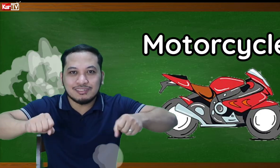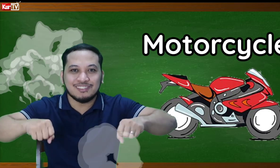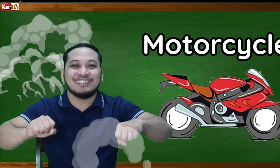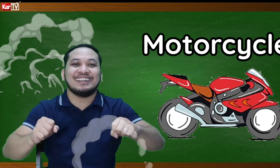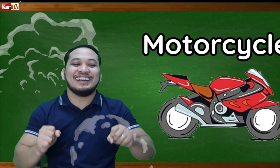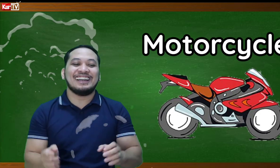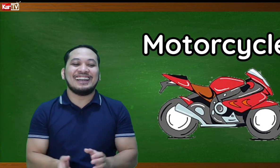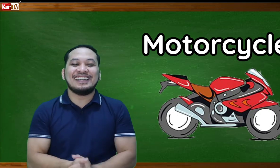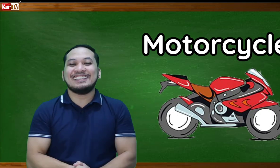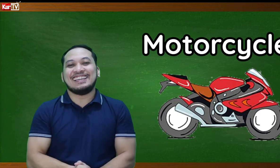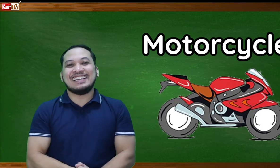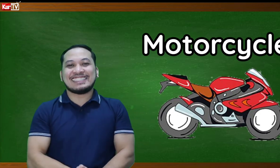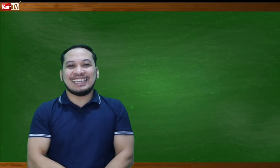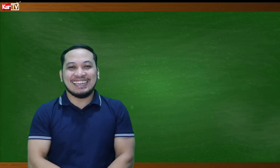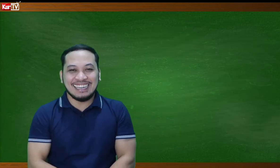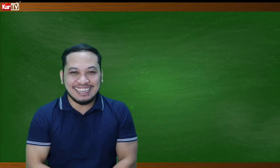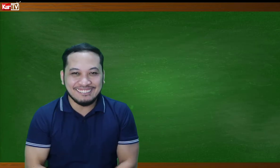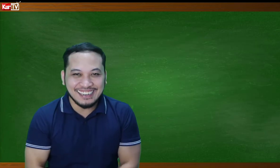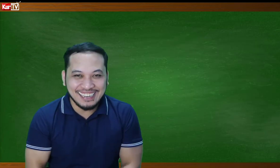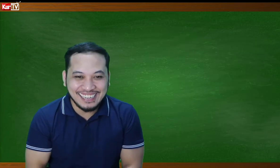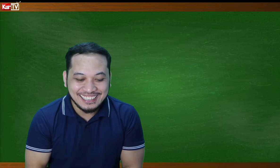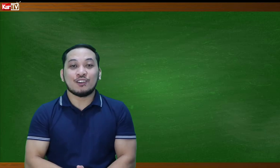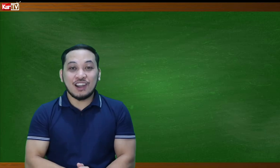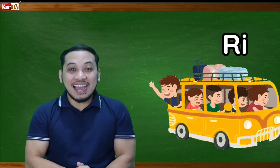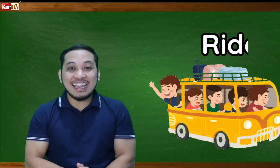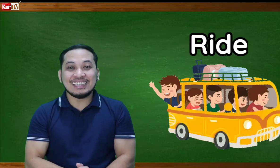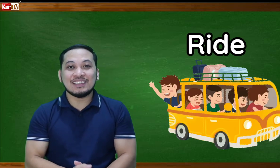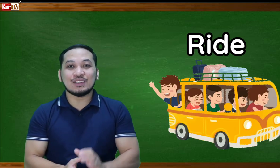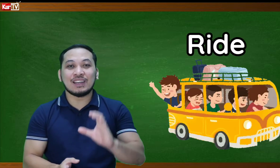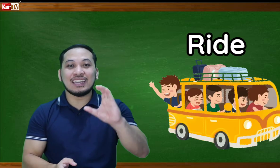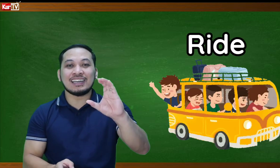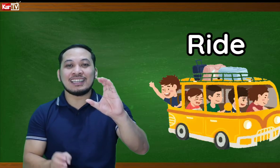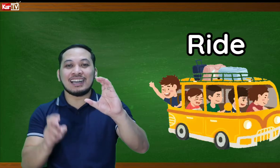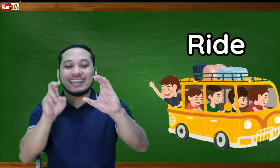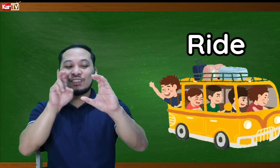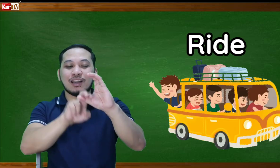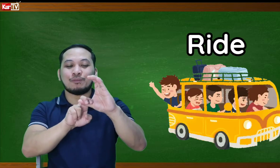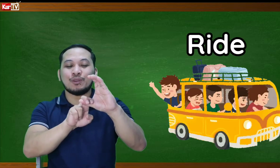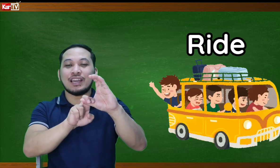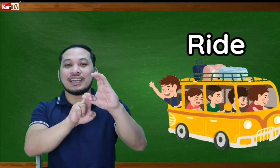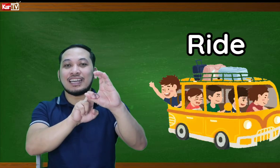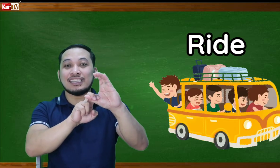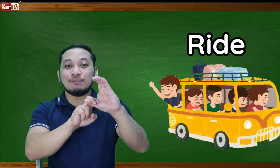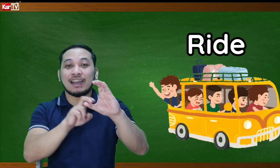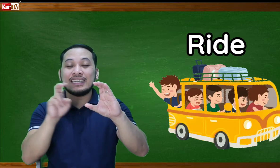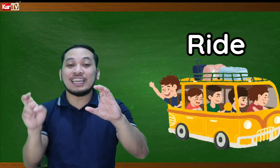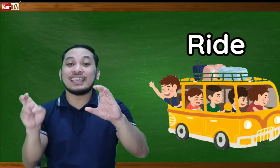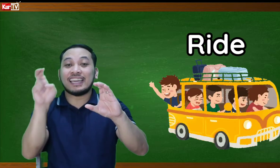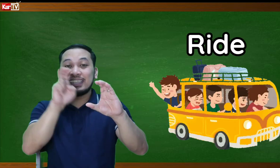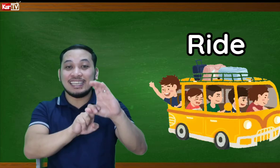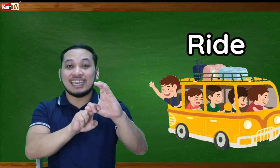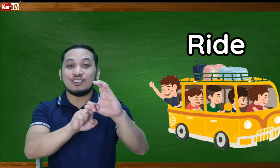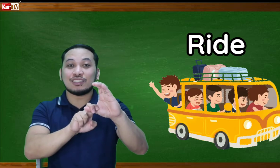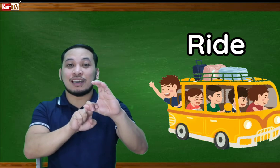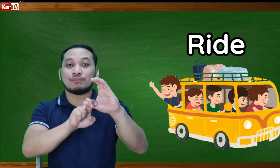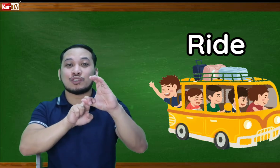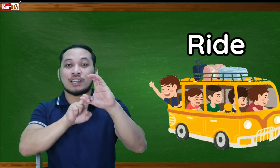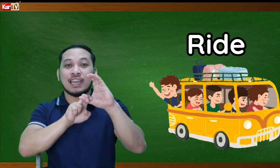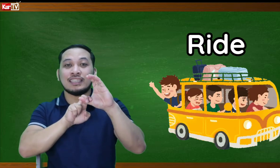What? Yes, talaga na naman. Ride. So, naka-ganito lang po yan. Naka-ride. Di ba kanina yung get in, ganun, tapos ride.